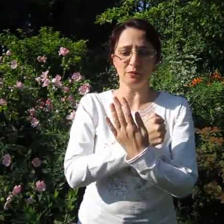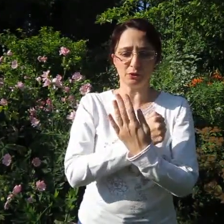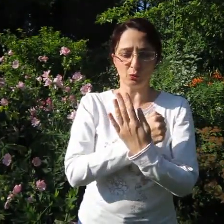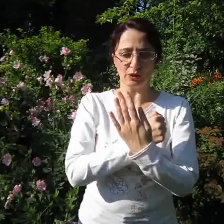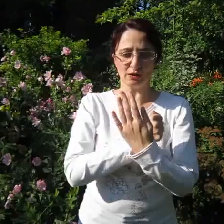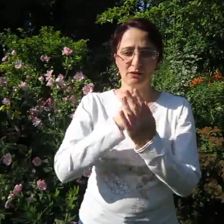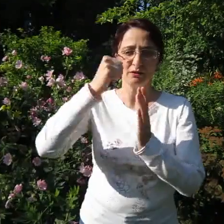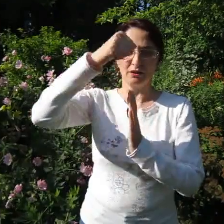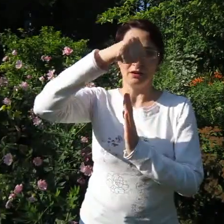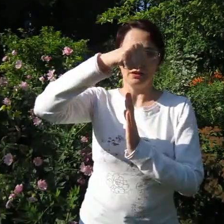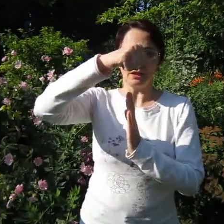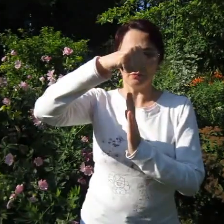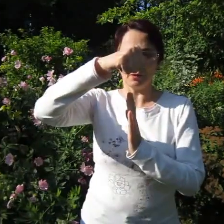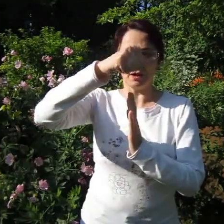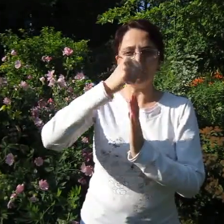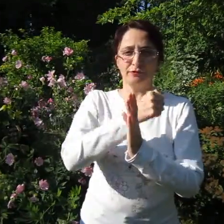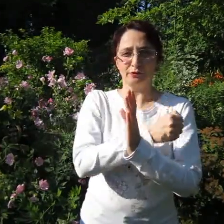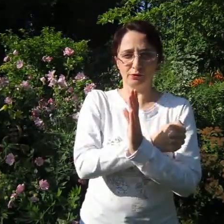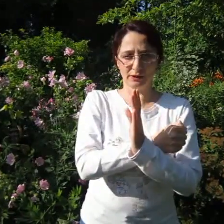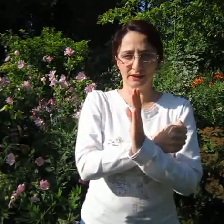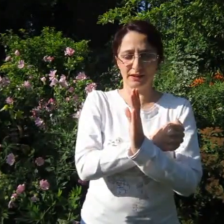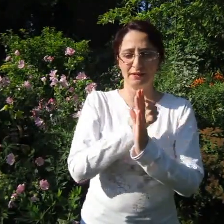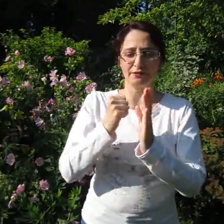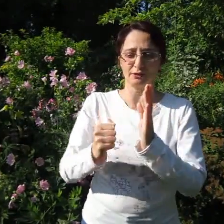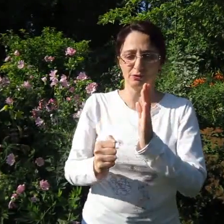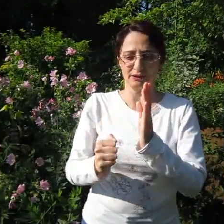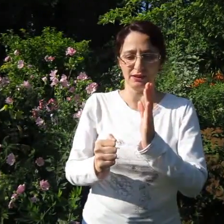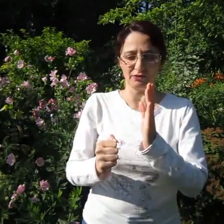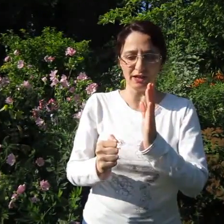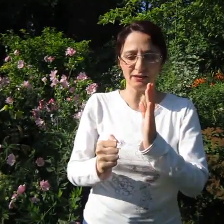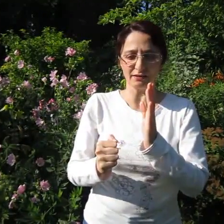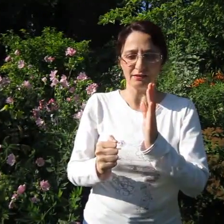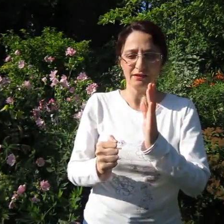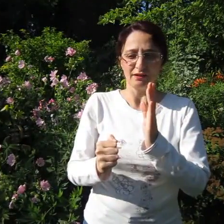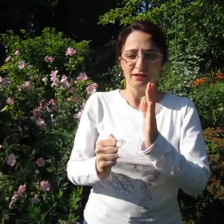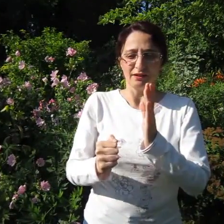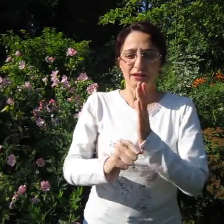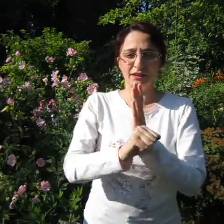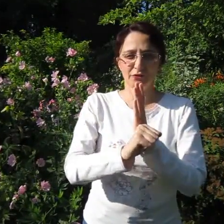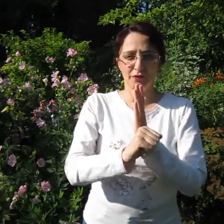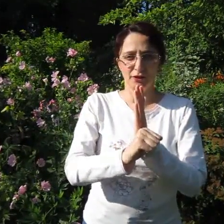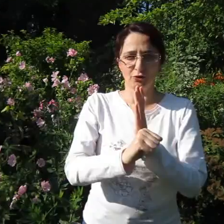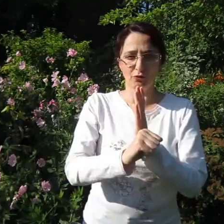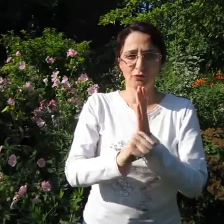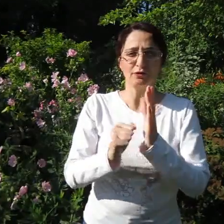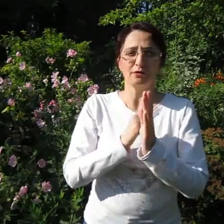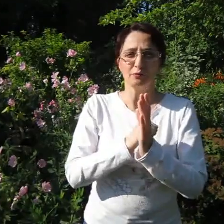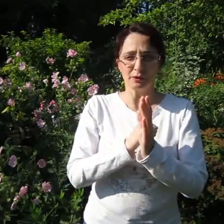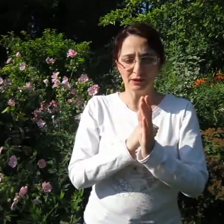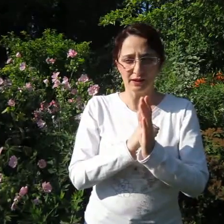between, above, on the left, on the right, in front of, behind.